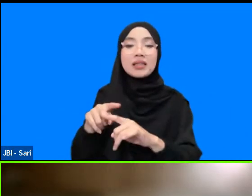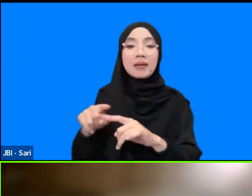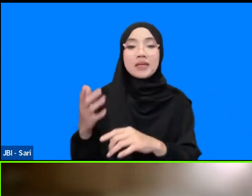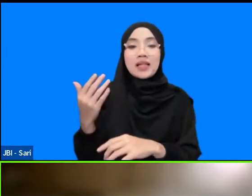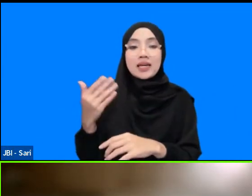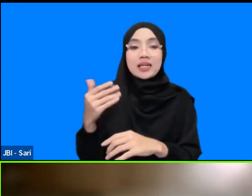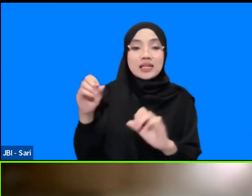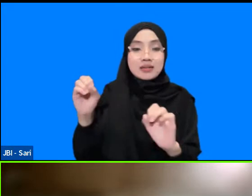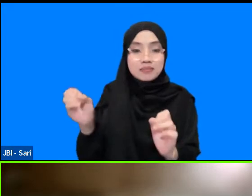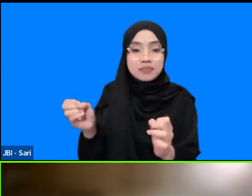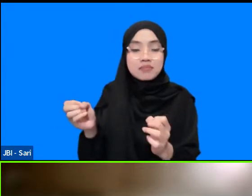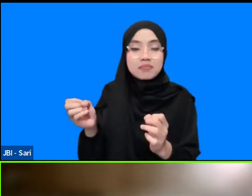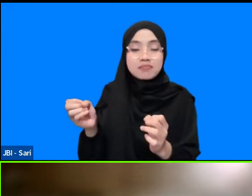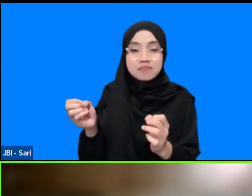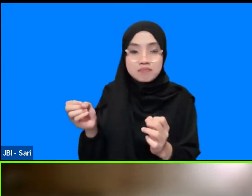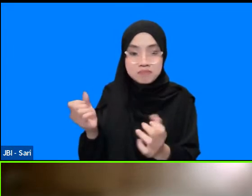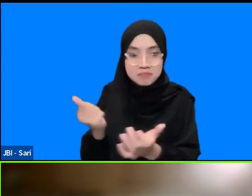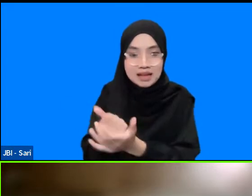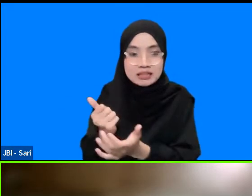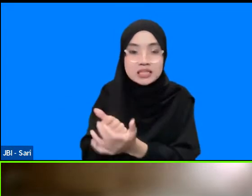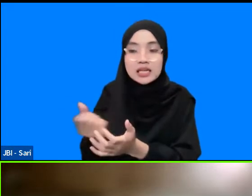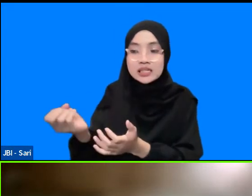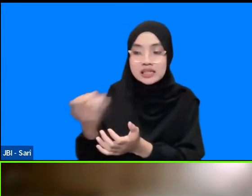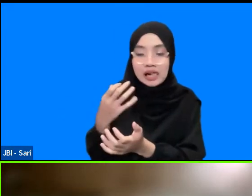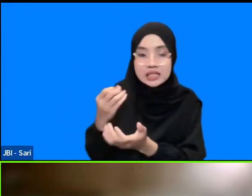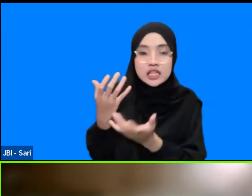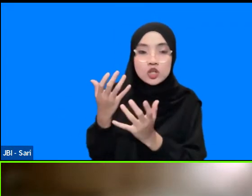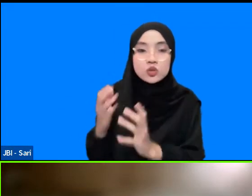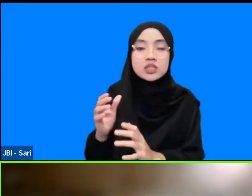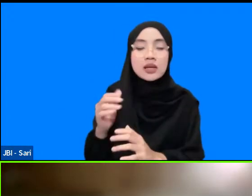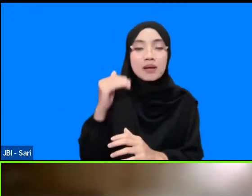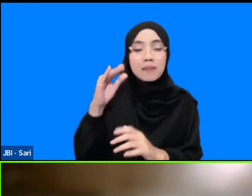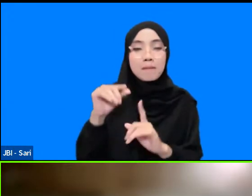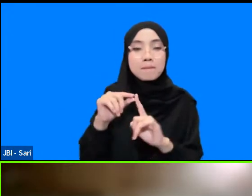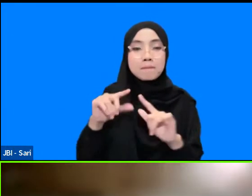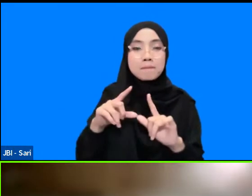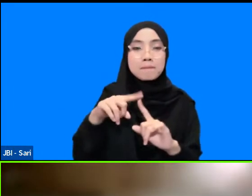Patra sampaikan ungkapkan lagi pihak PEMDA